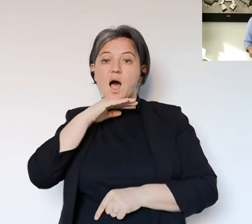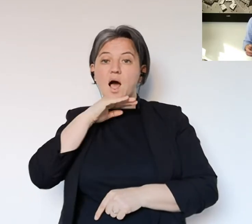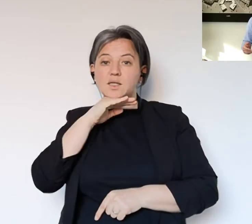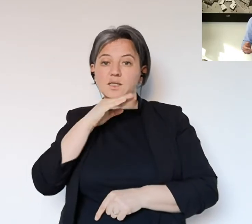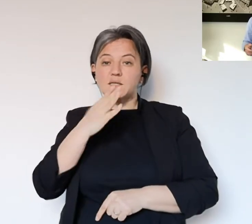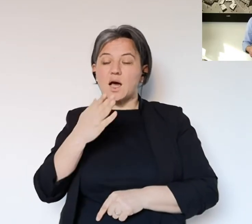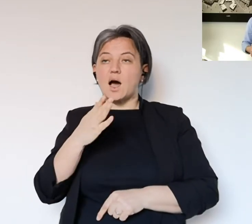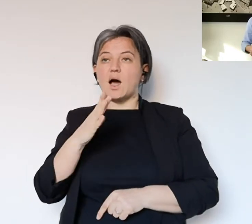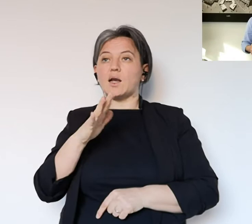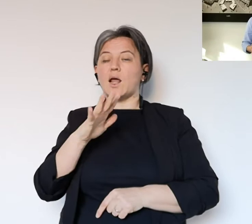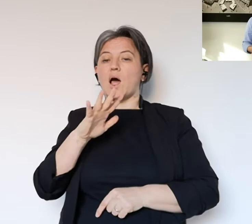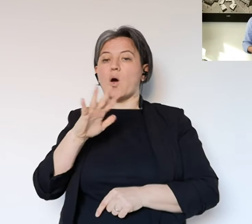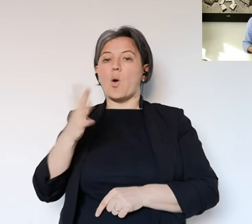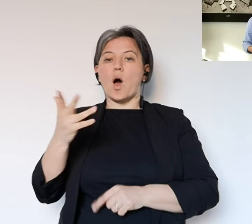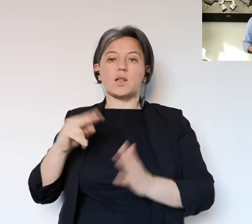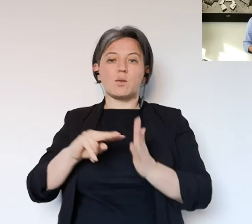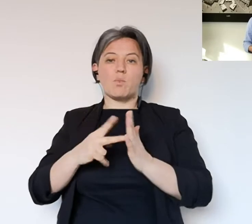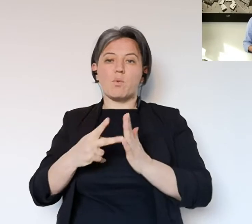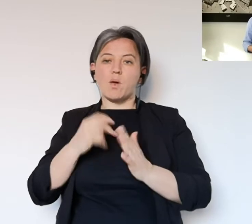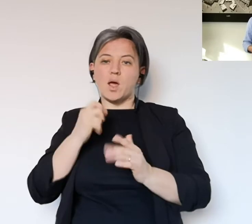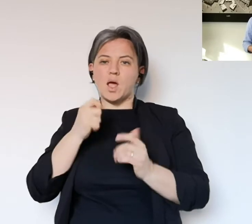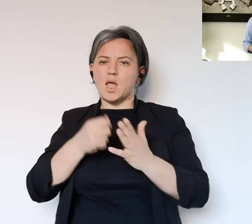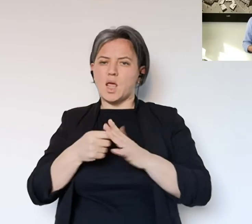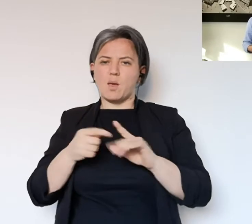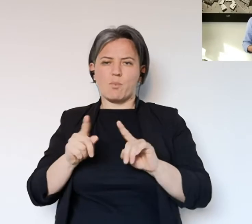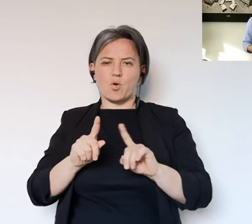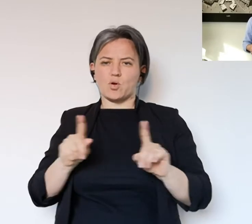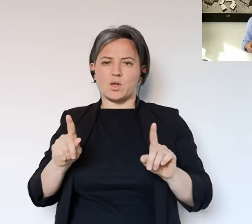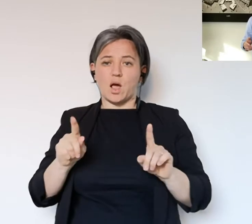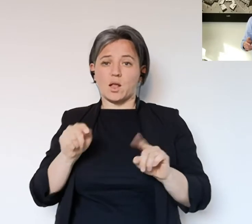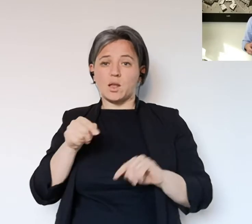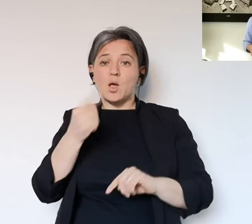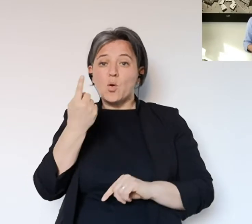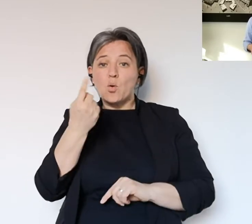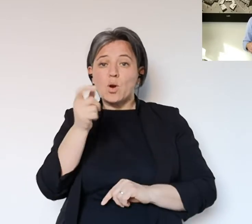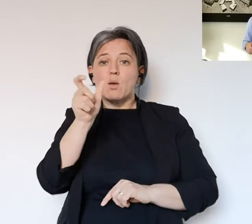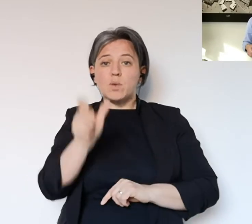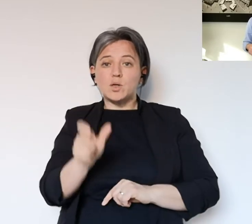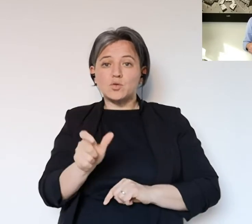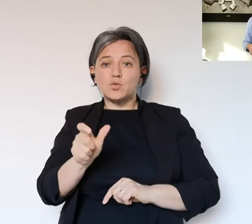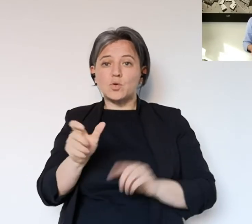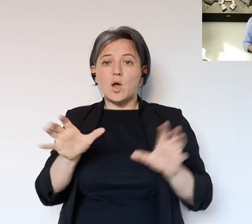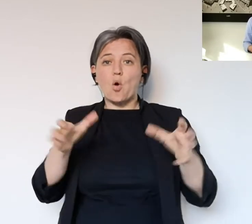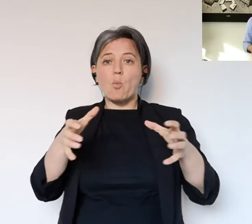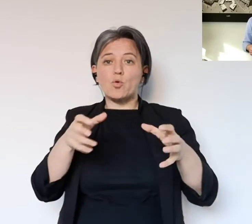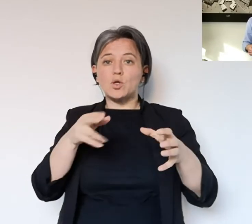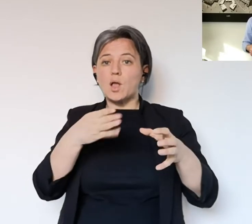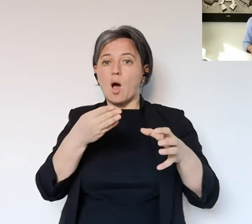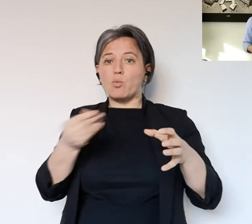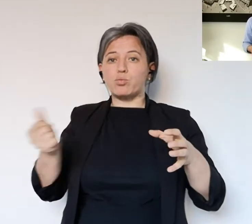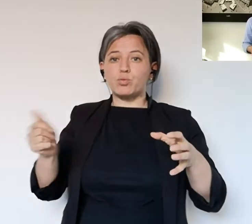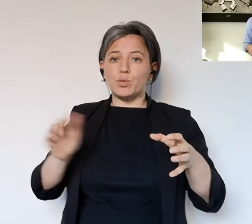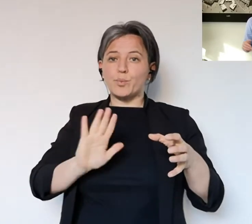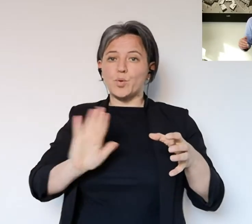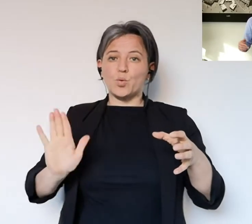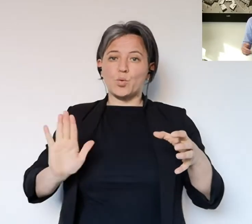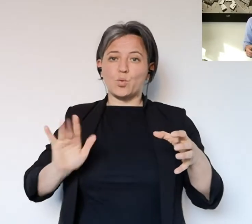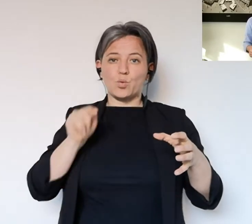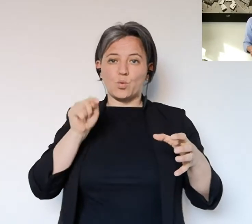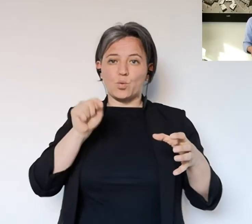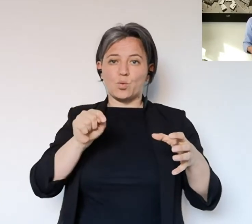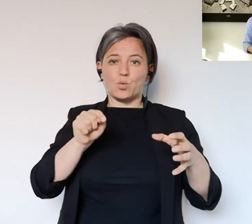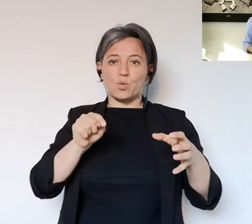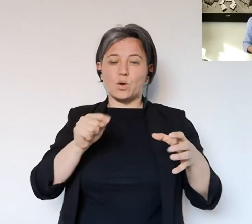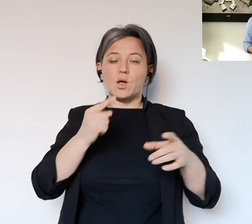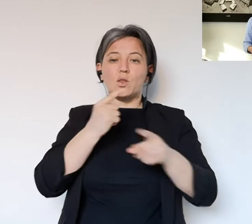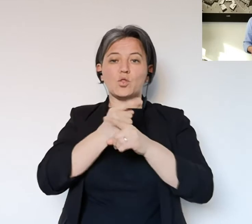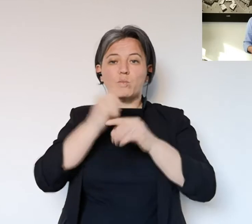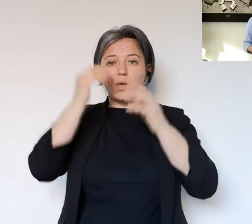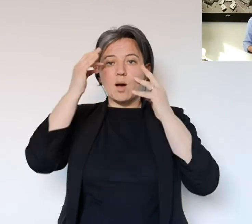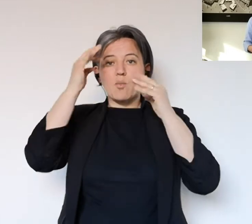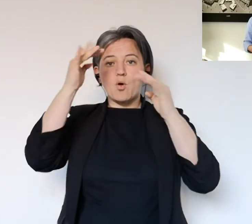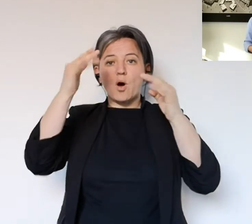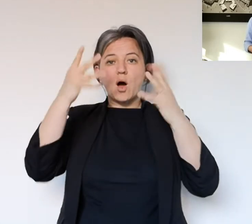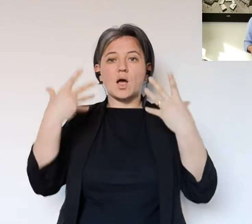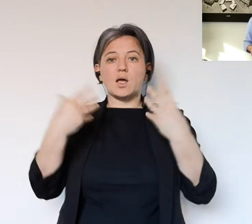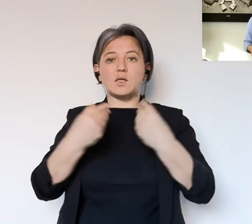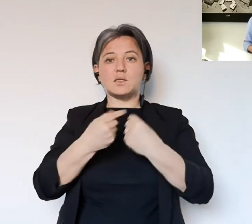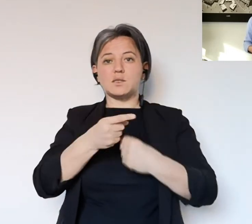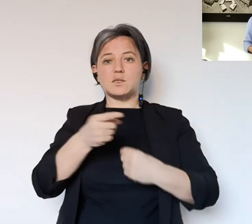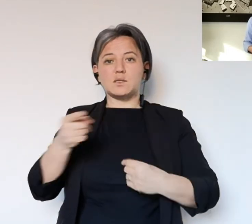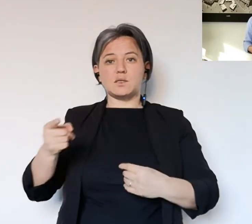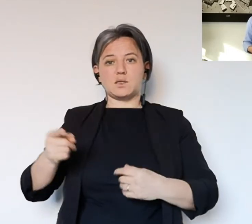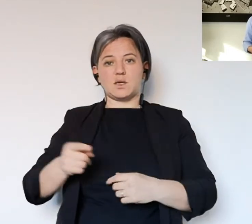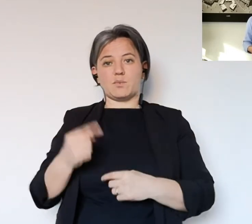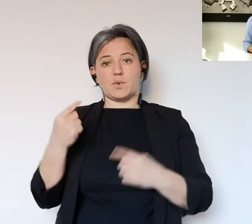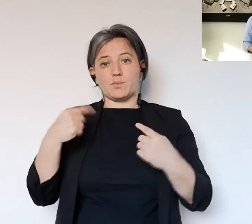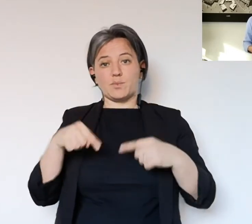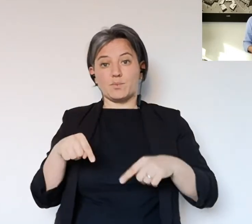persona, poco importa se questa persona fosse anziano o con altri problemi eccetera, è una persona in meno nella